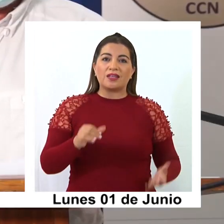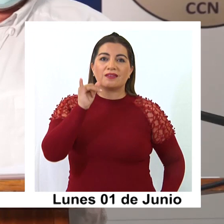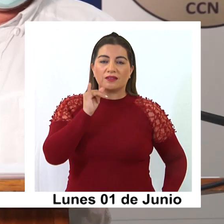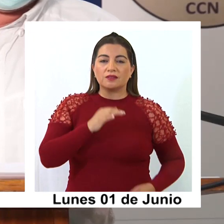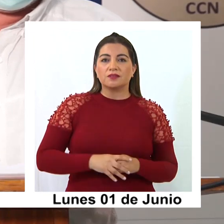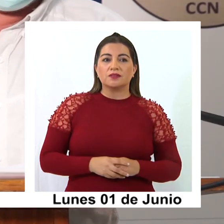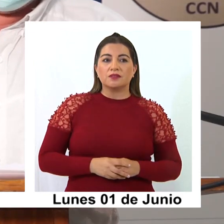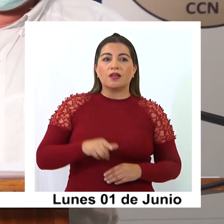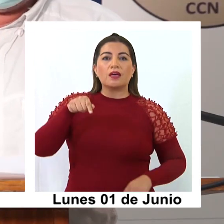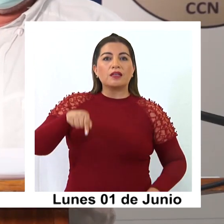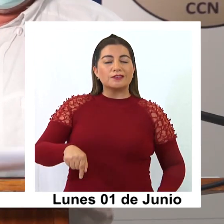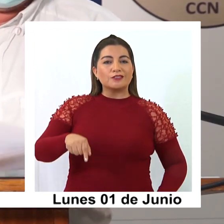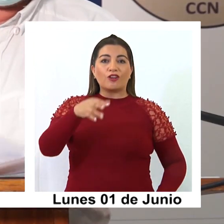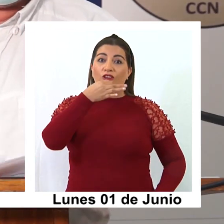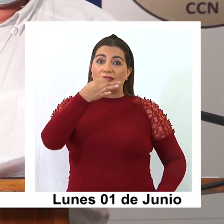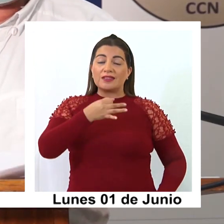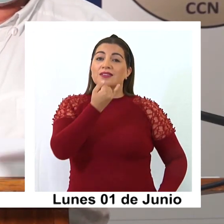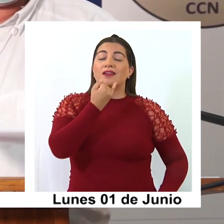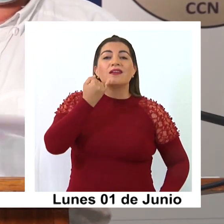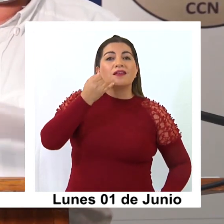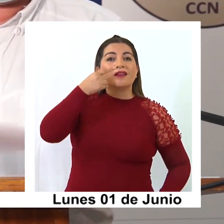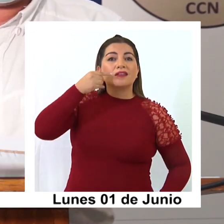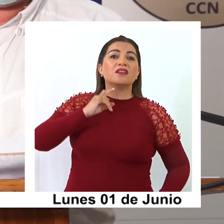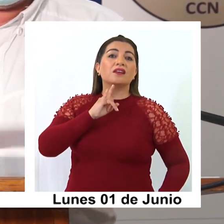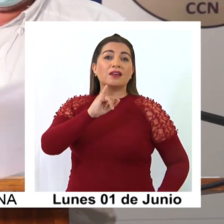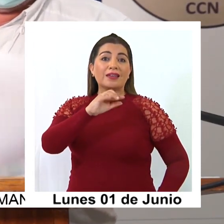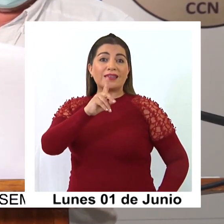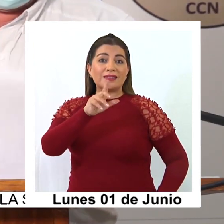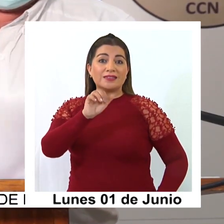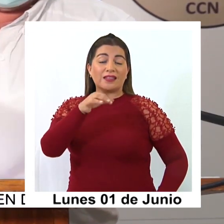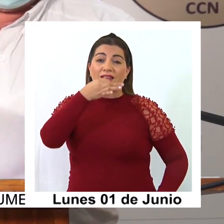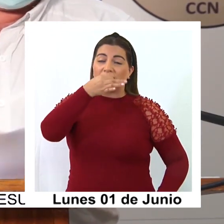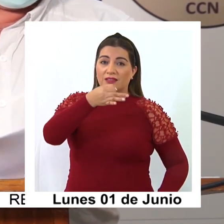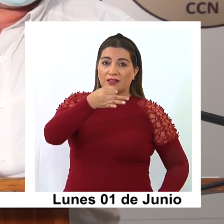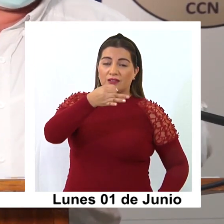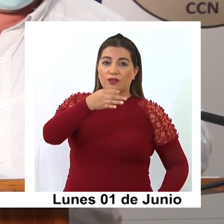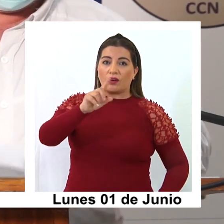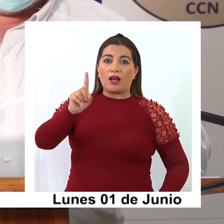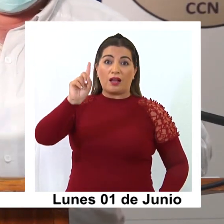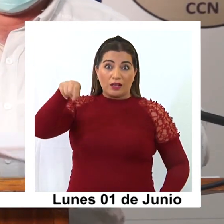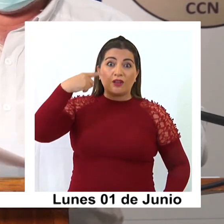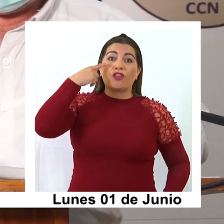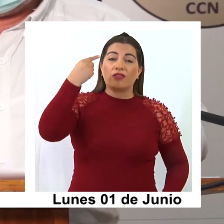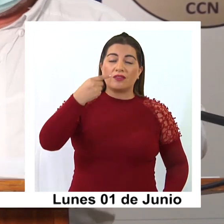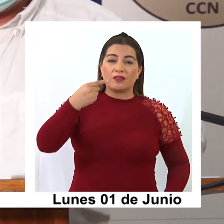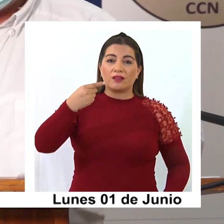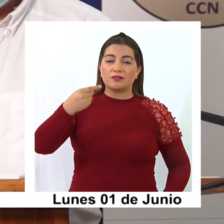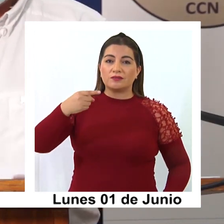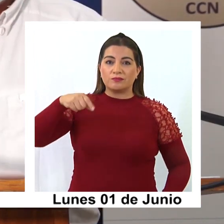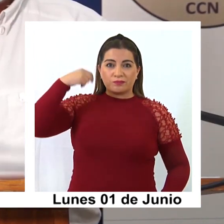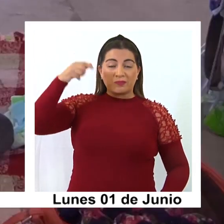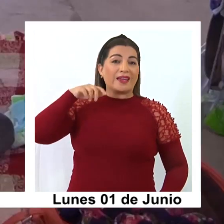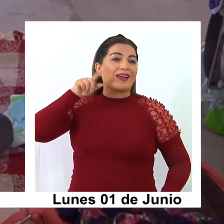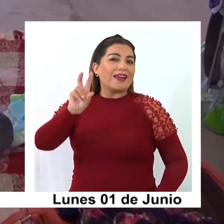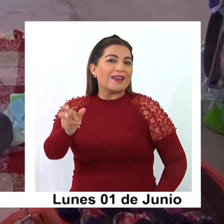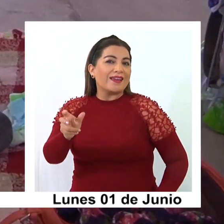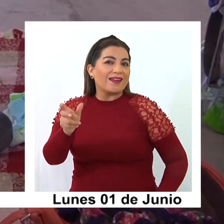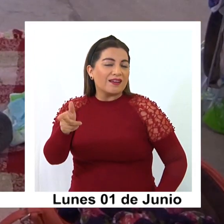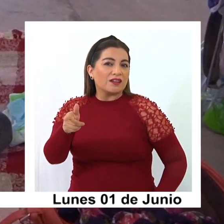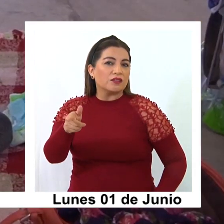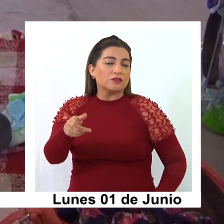Luego de emitidas estas declaraciones, el intendente Miguel Ángel Quesada expresó al día siguiente en un medio de comunicación radial